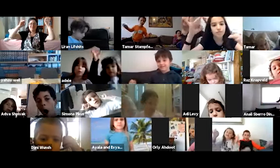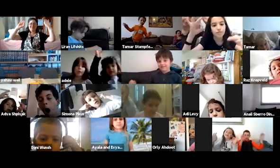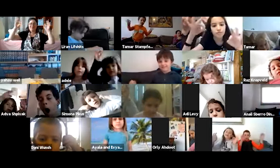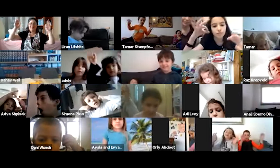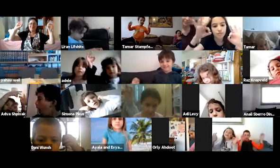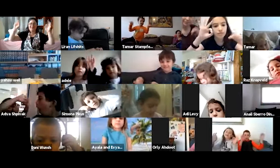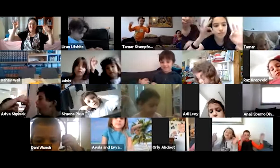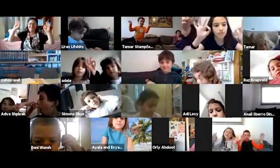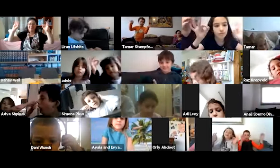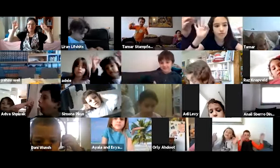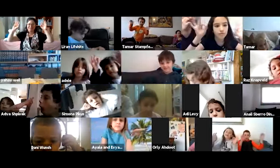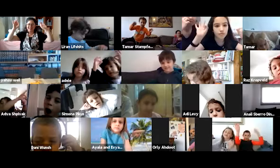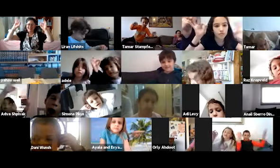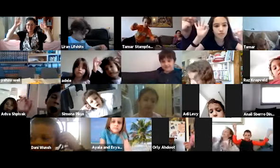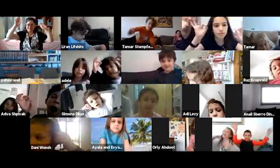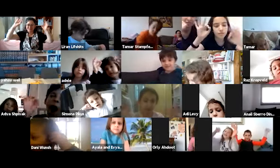יפה, איזה יופי, יריאל, מקסים.